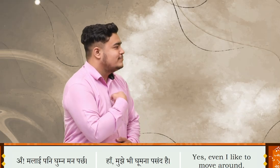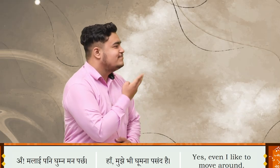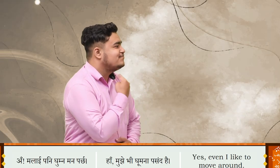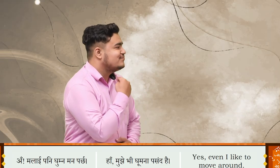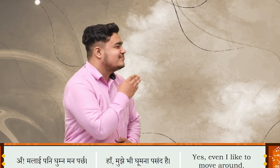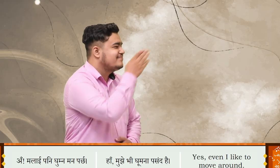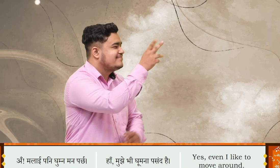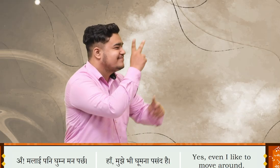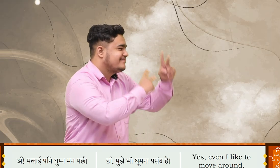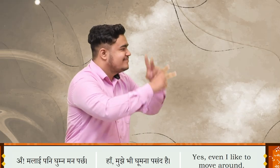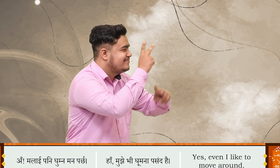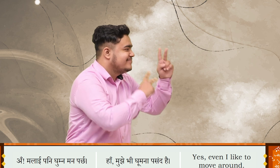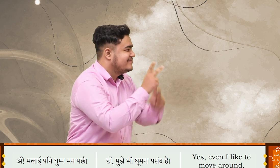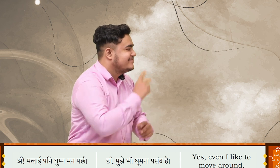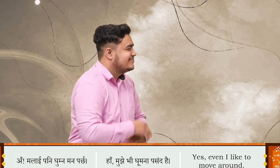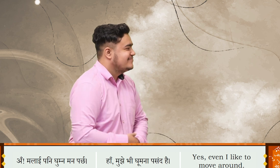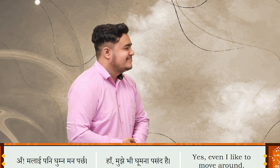मलाई पनी घुमना मन पर्चा